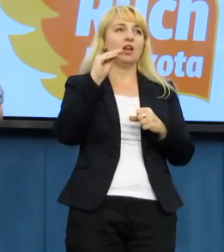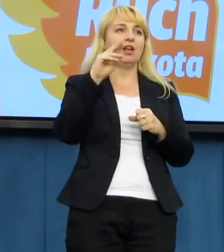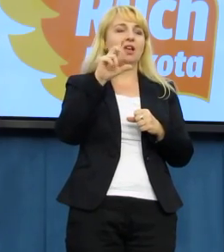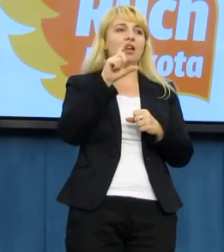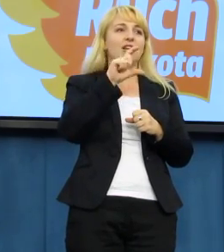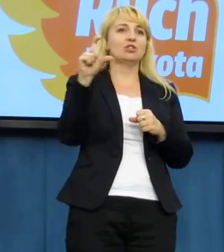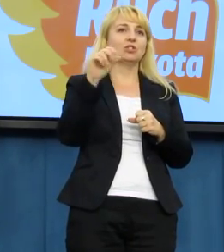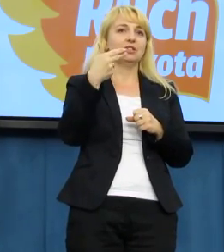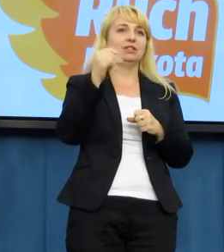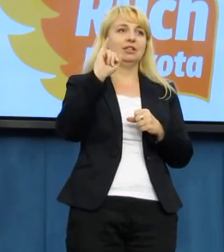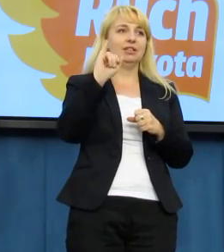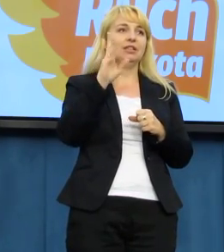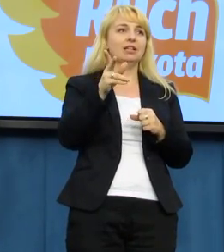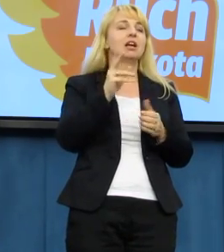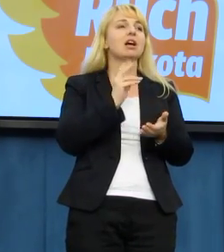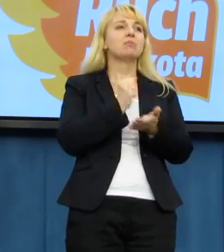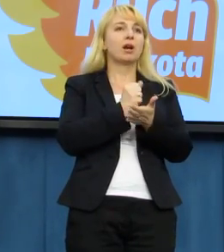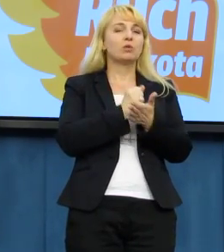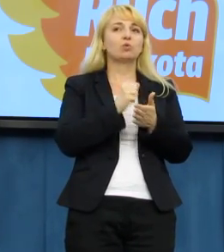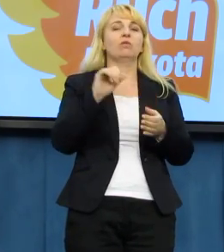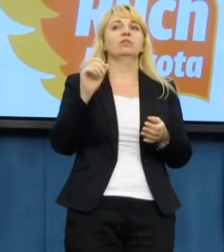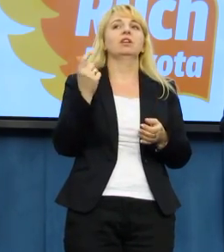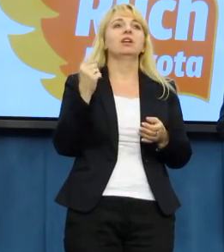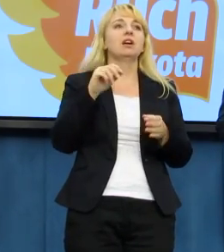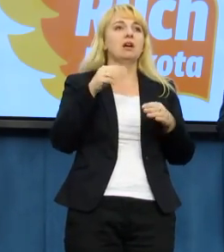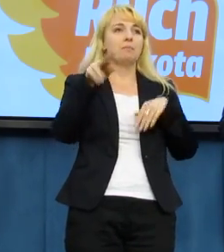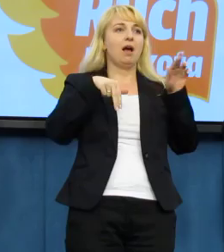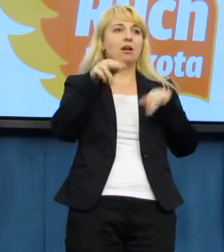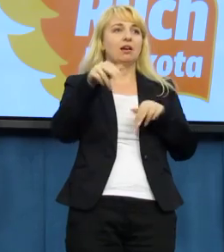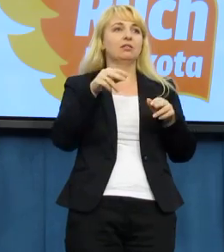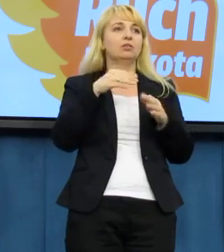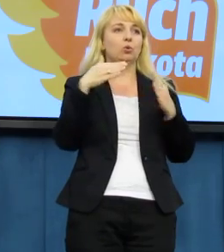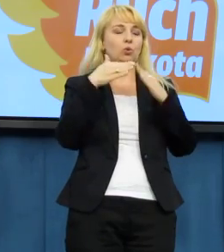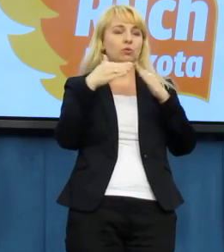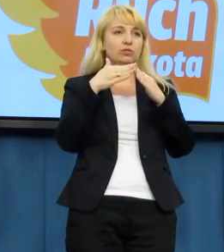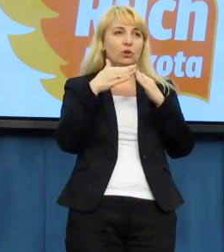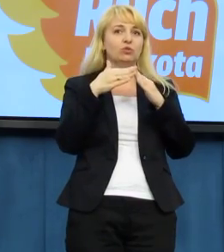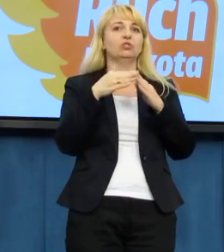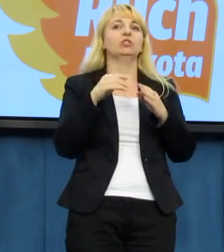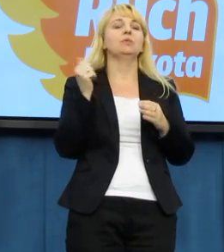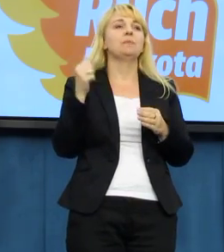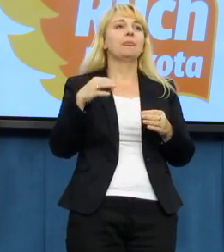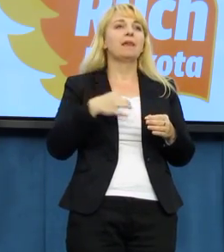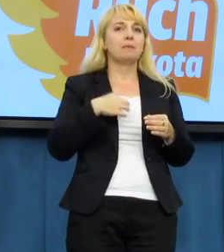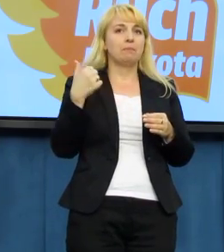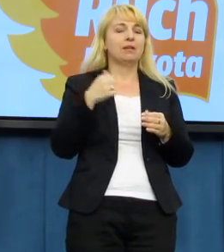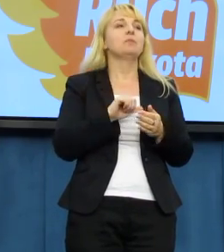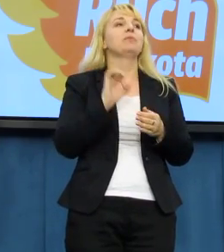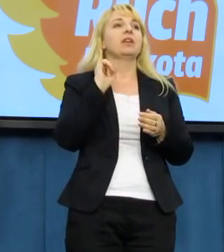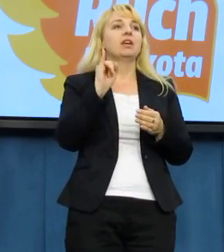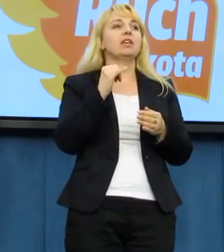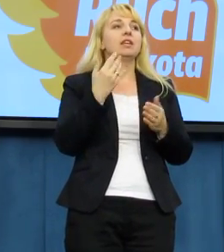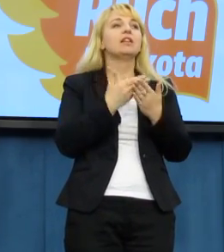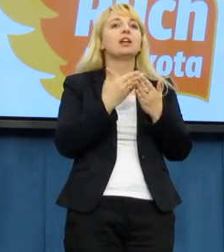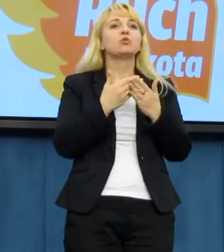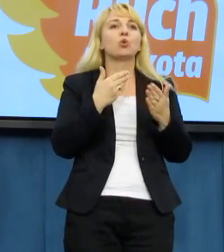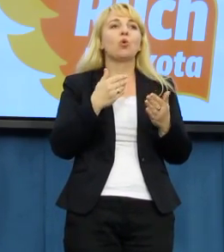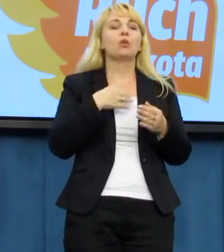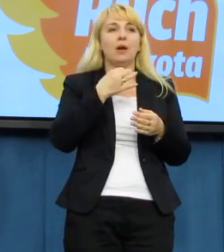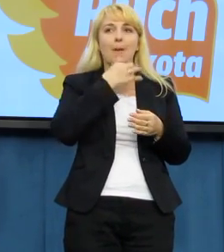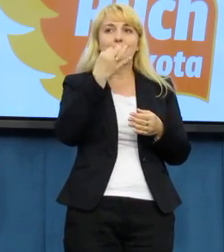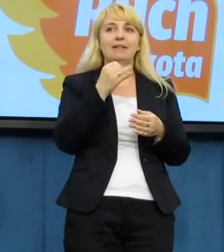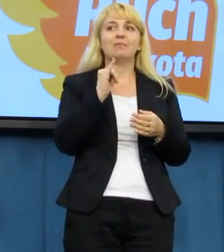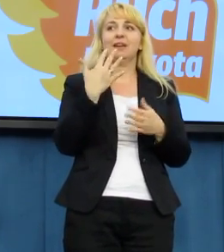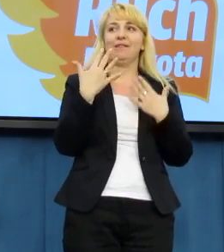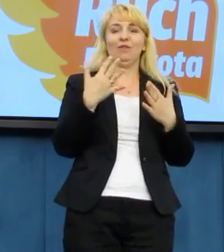I może zanim skomentuję, dlaczego Ruch Palikota angażuje się w Parady Równości, oddam głos jej